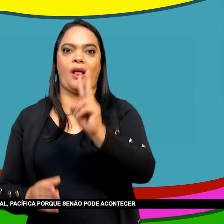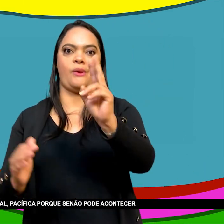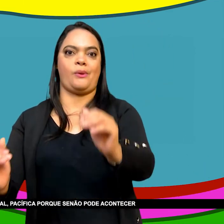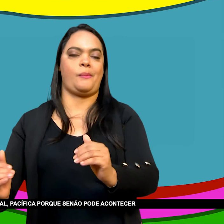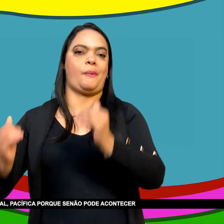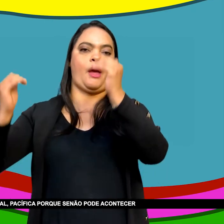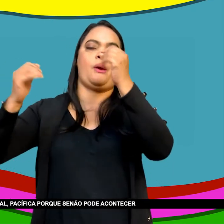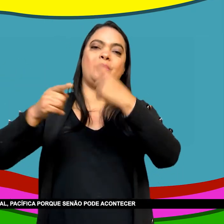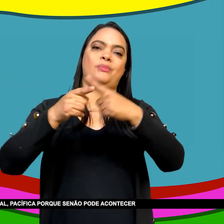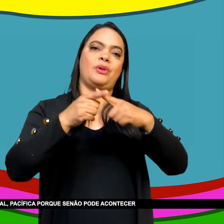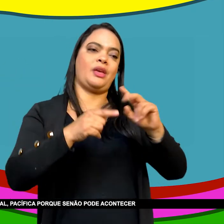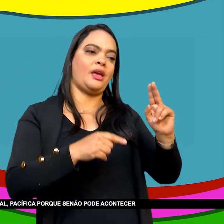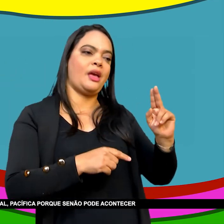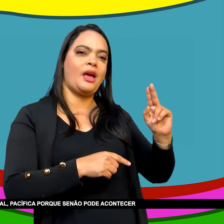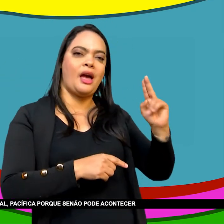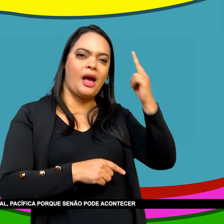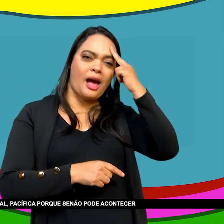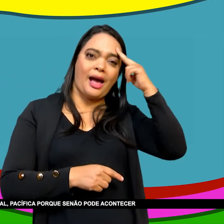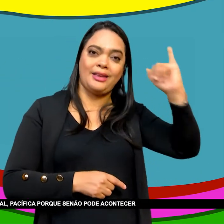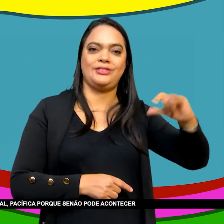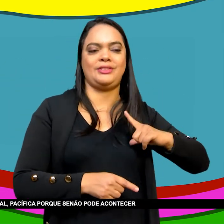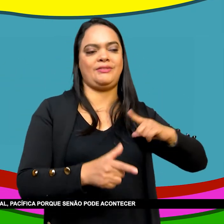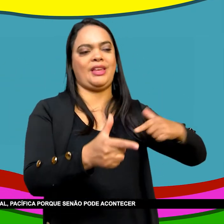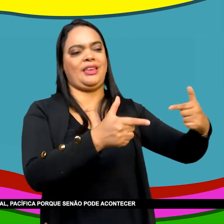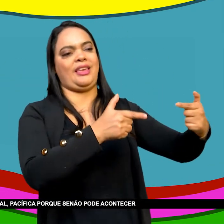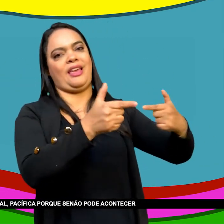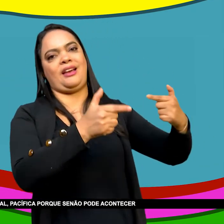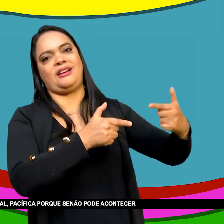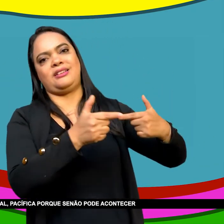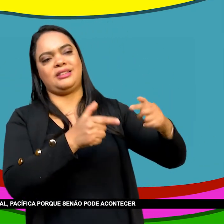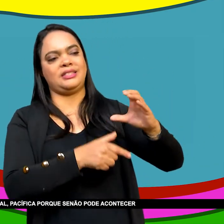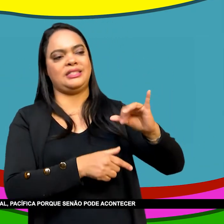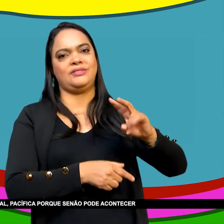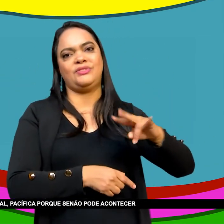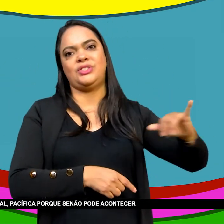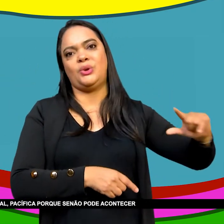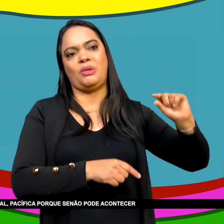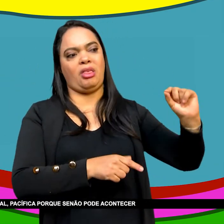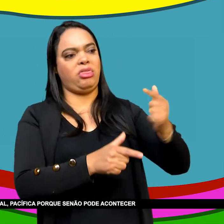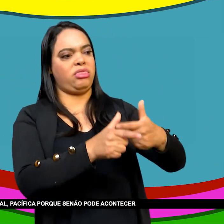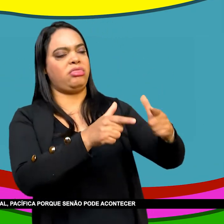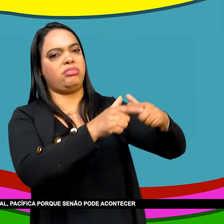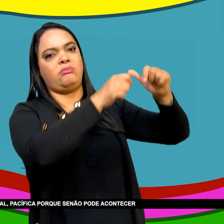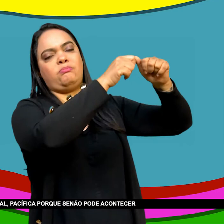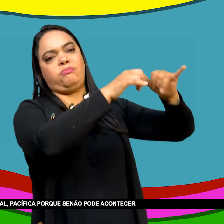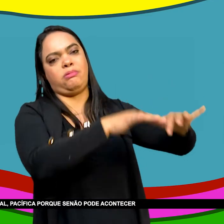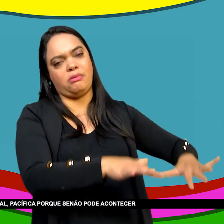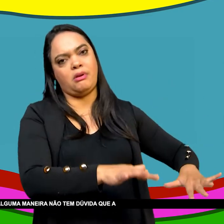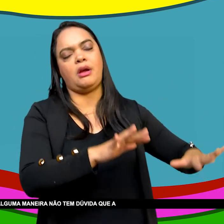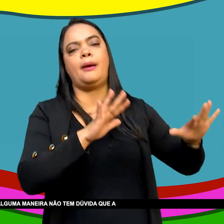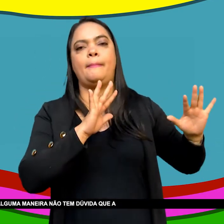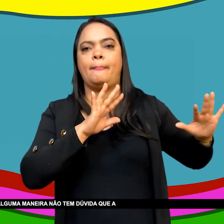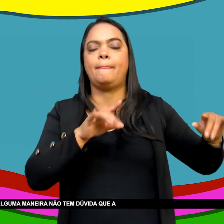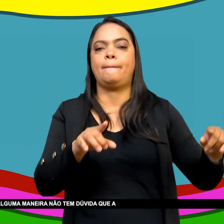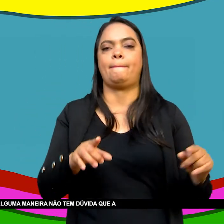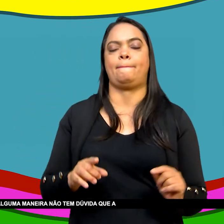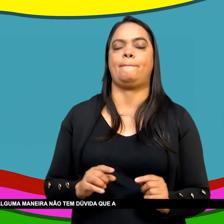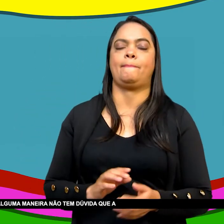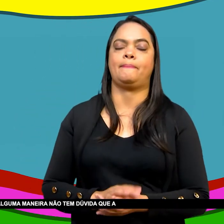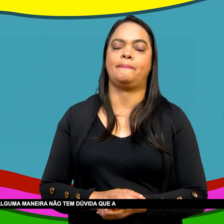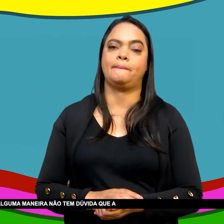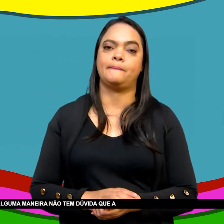Começar logo Isso de maneira Gradual Pacífica Porque senão Pode acontecer acontecer aqui Como